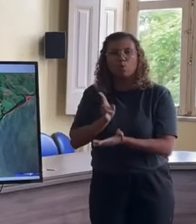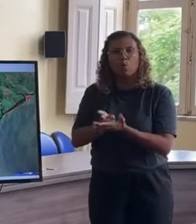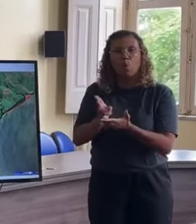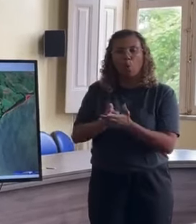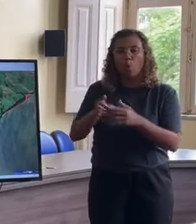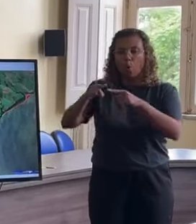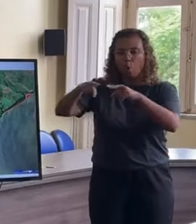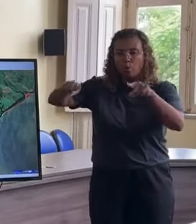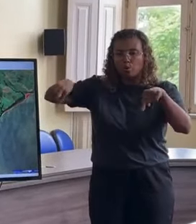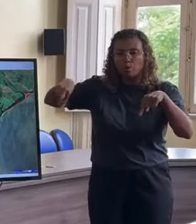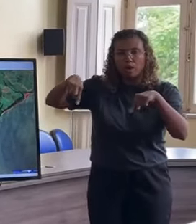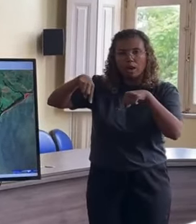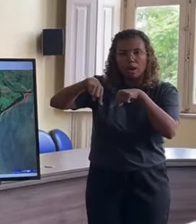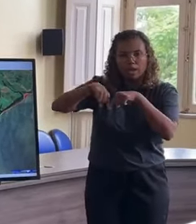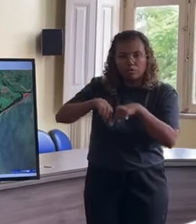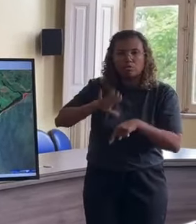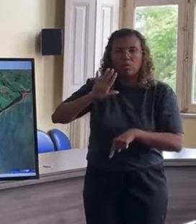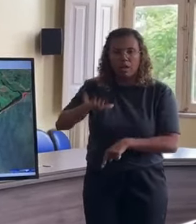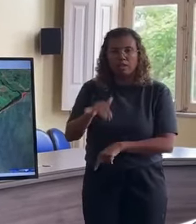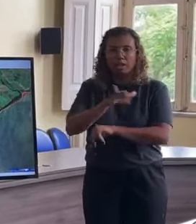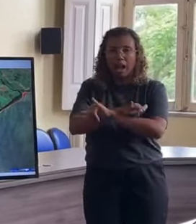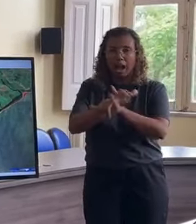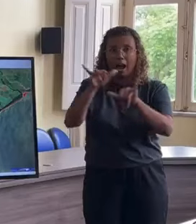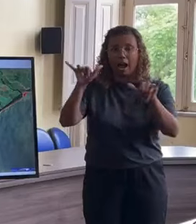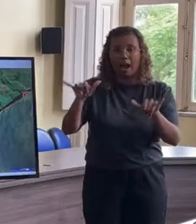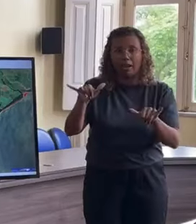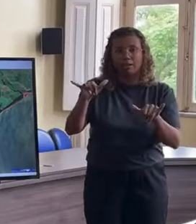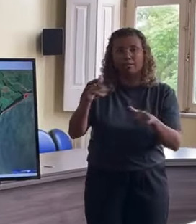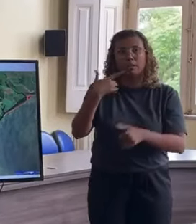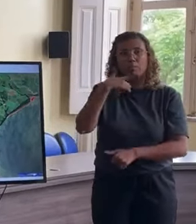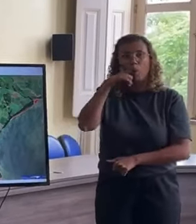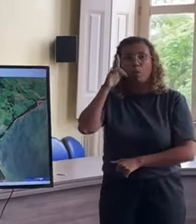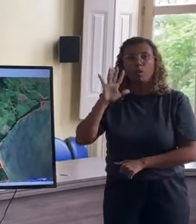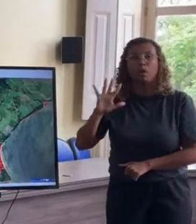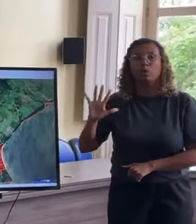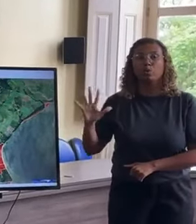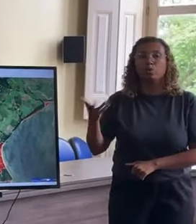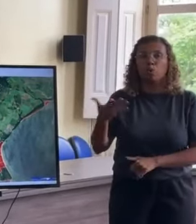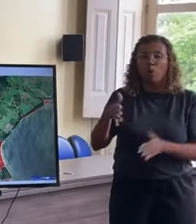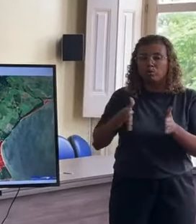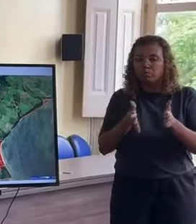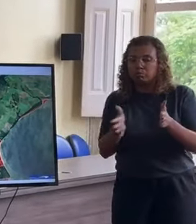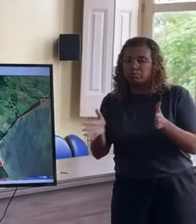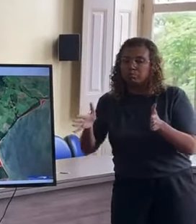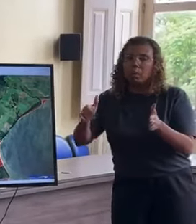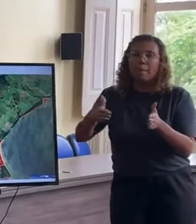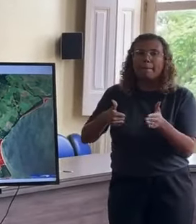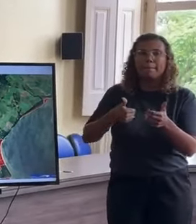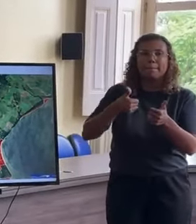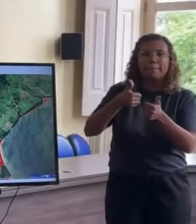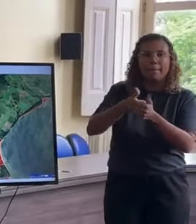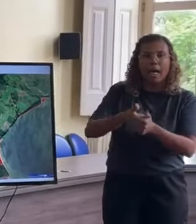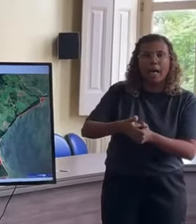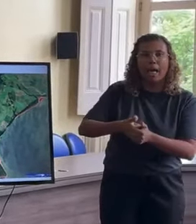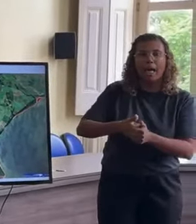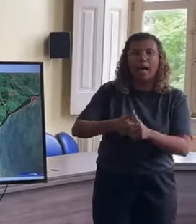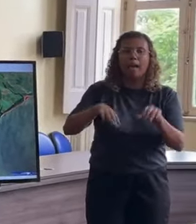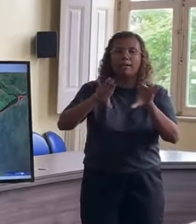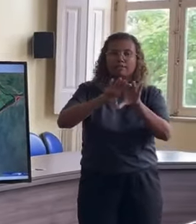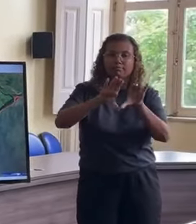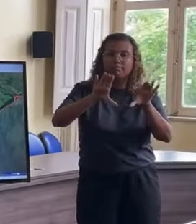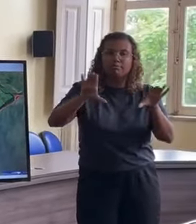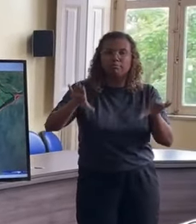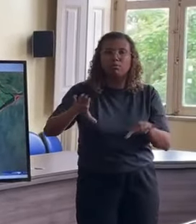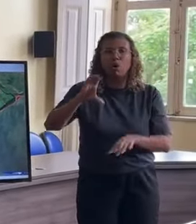pelo quadrado, Doquinhas, nós já falamos ontem, e todo esse contorno do São Gonçalo, que pega essa parte final